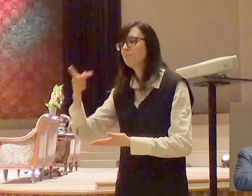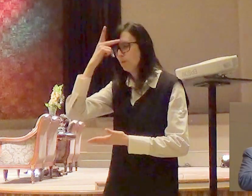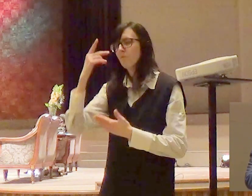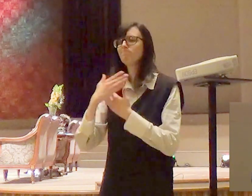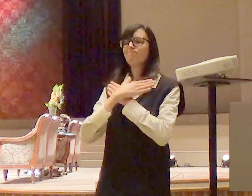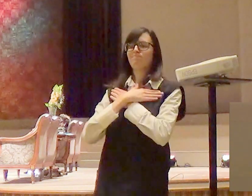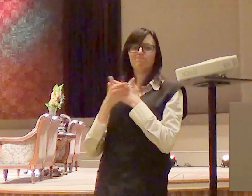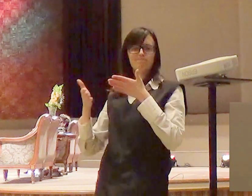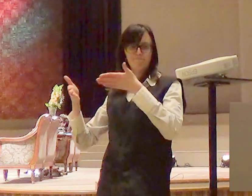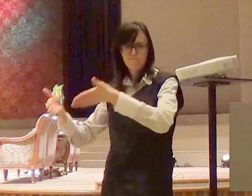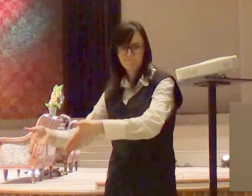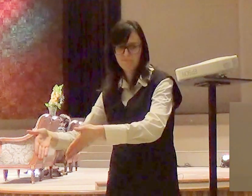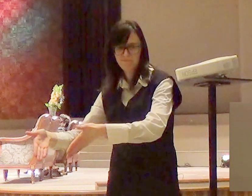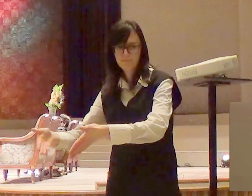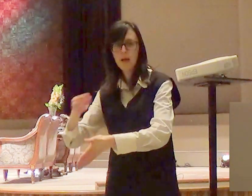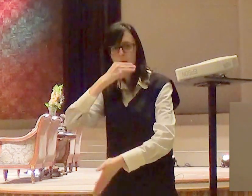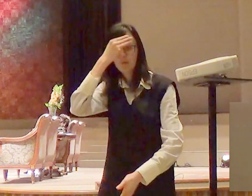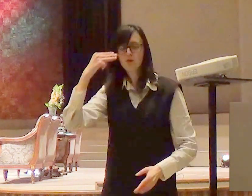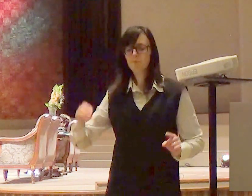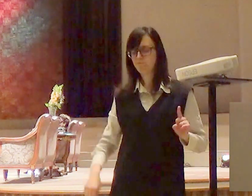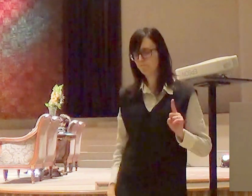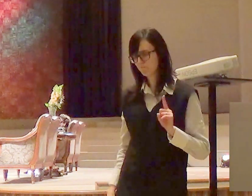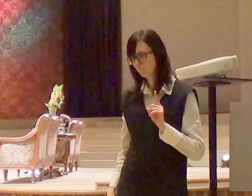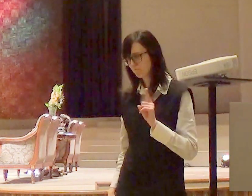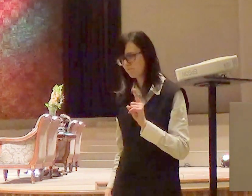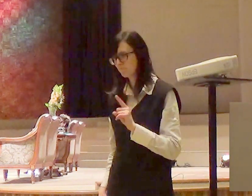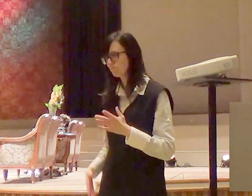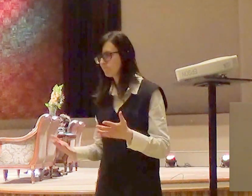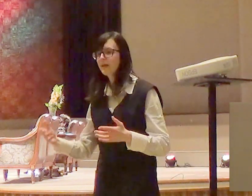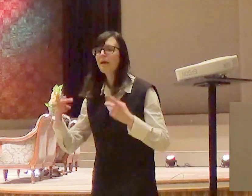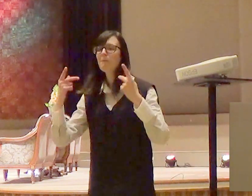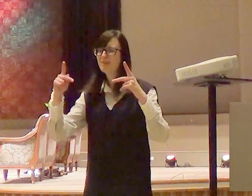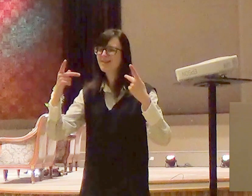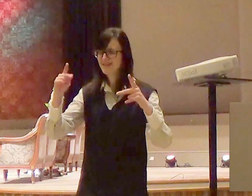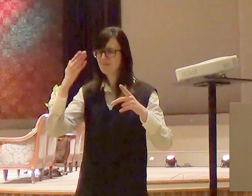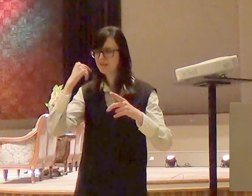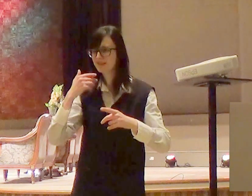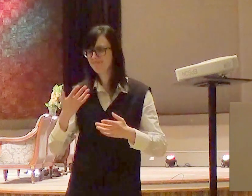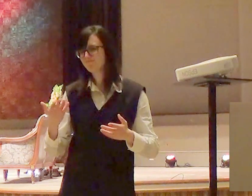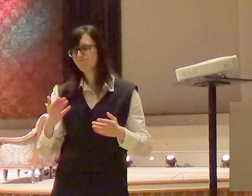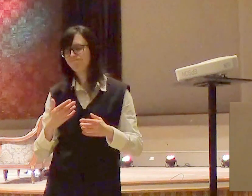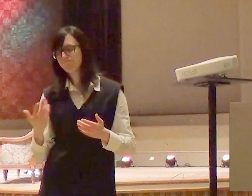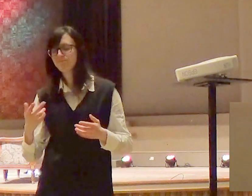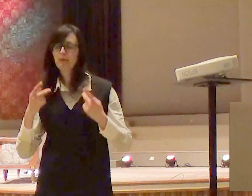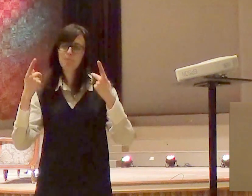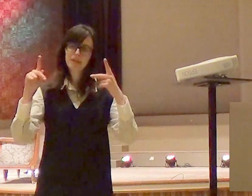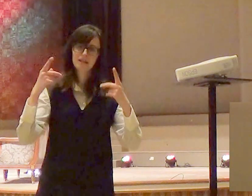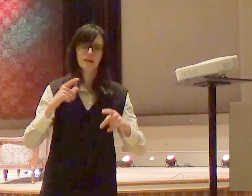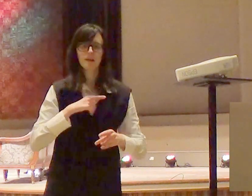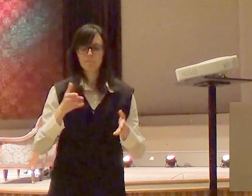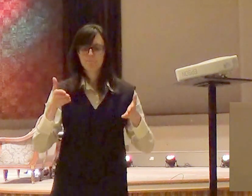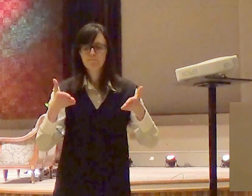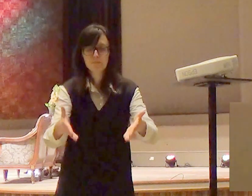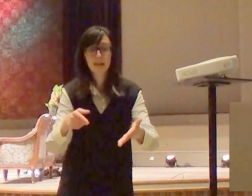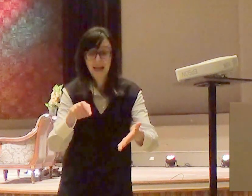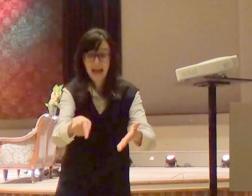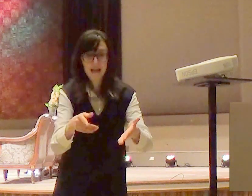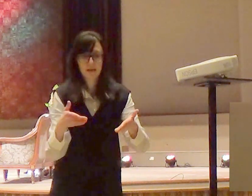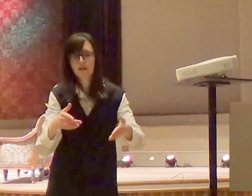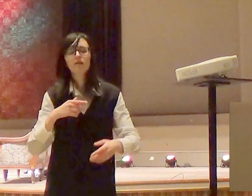convidado para estar lá dando uma palavra e nesse sepultamento tinha um jovem que tinha